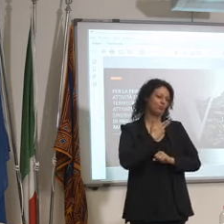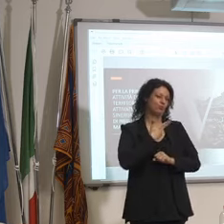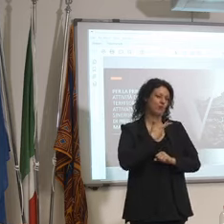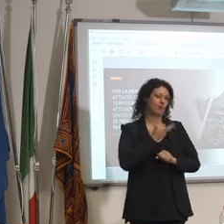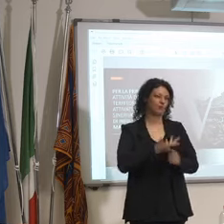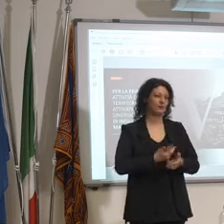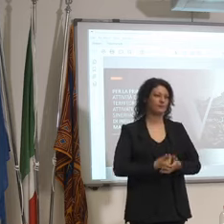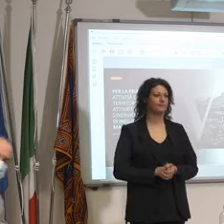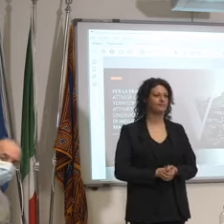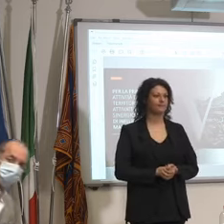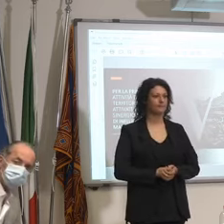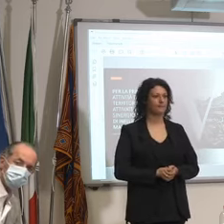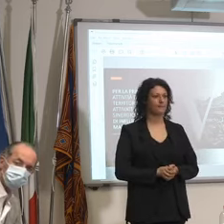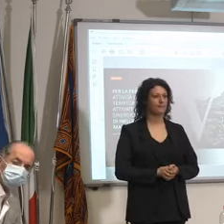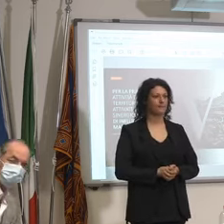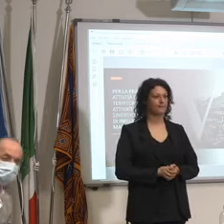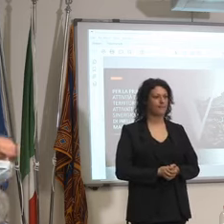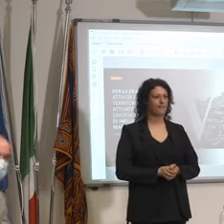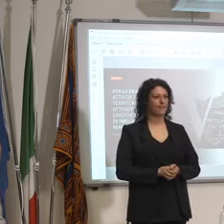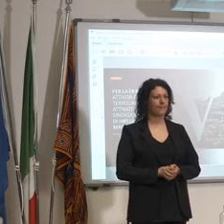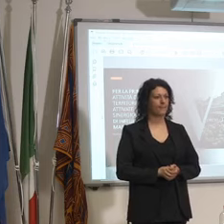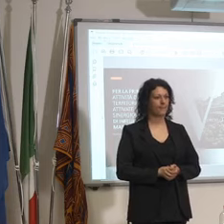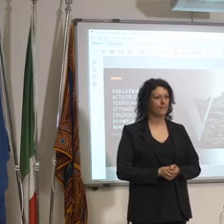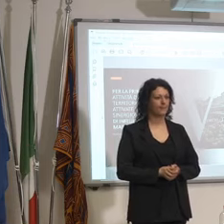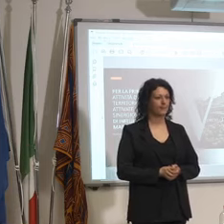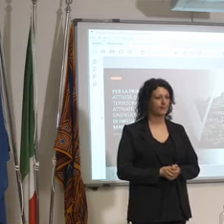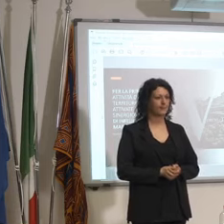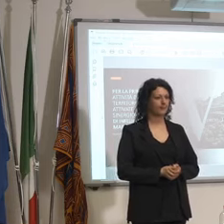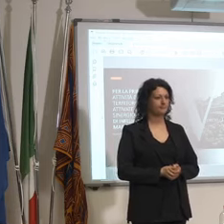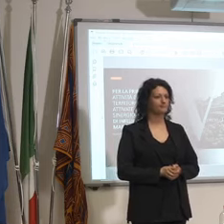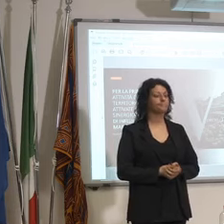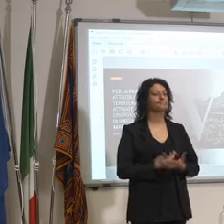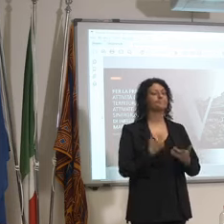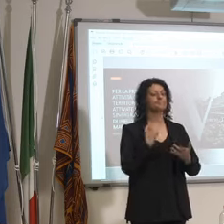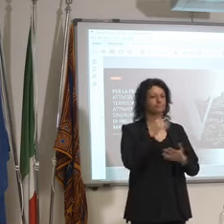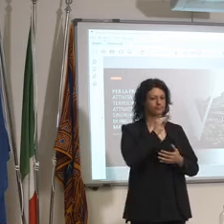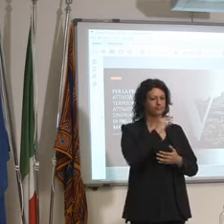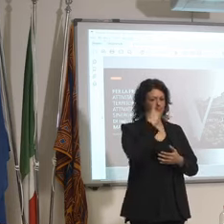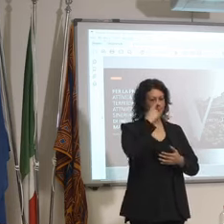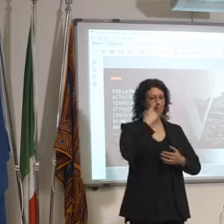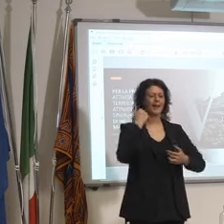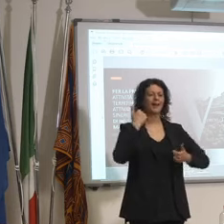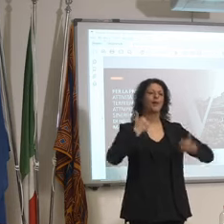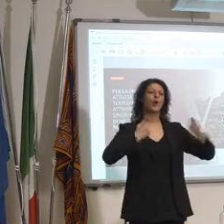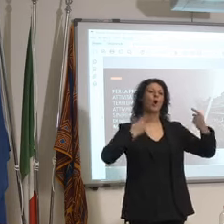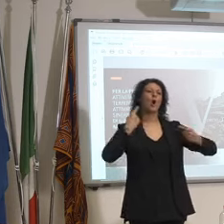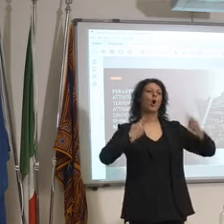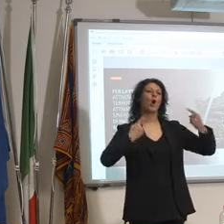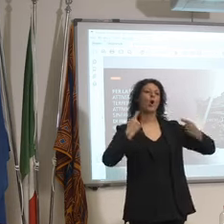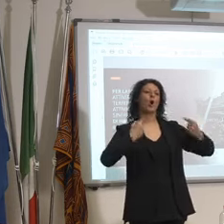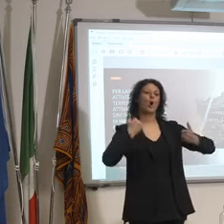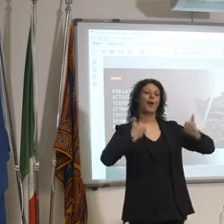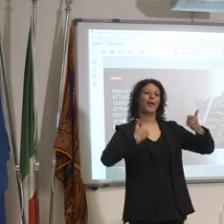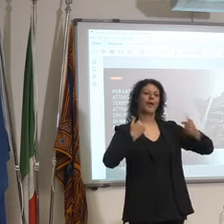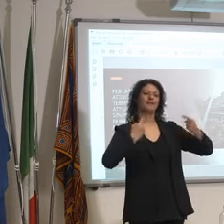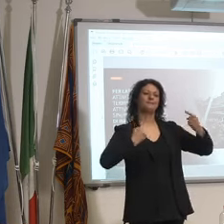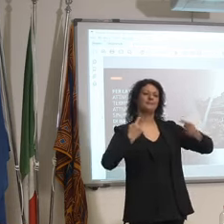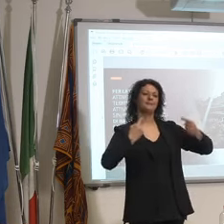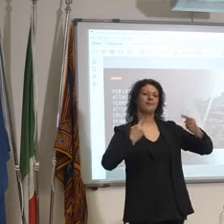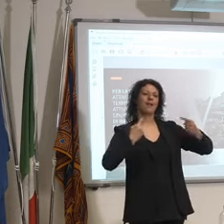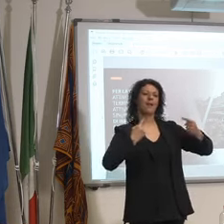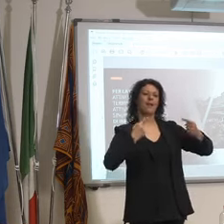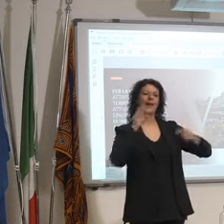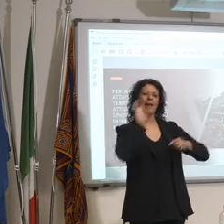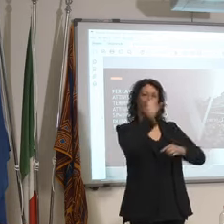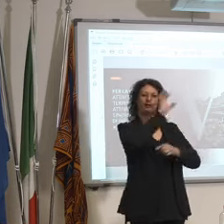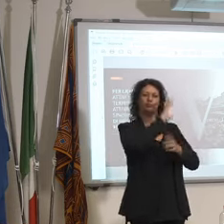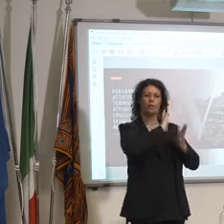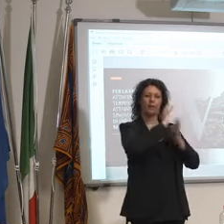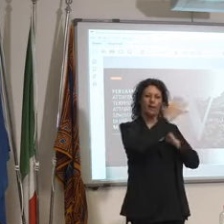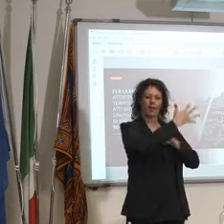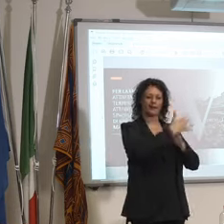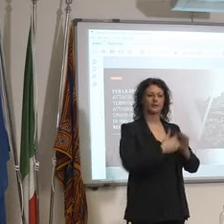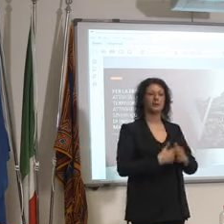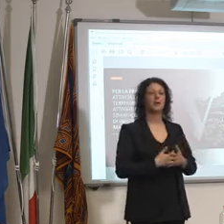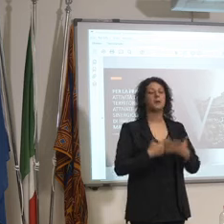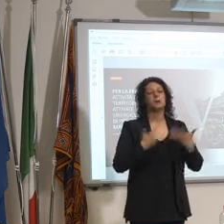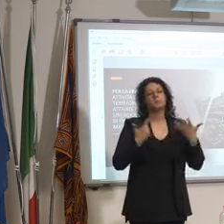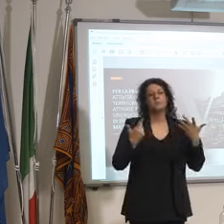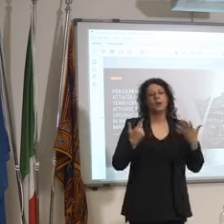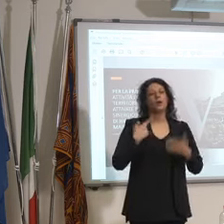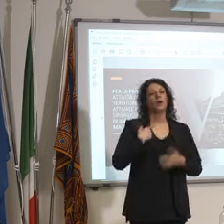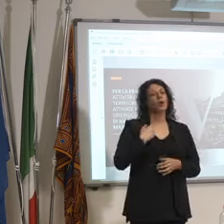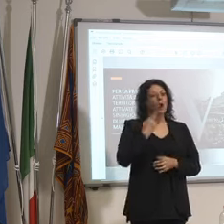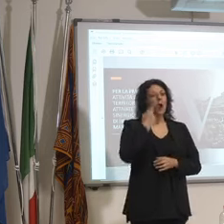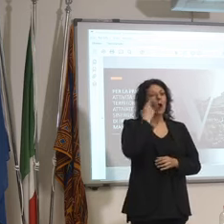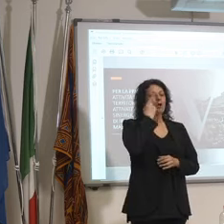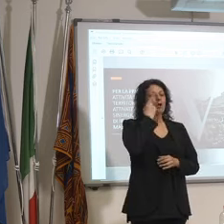poi mi aveva chiesto un'altra cosa però non lo ricordo più la concorrenza io ho visto molte regioni che fanno